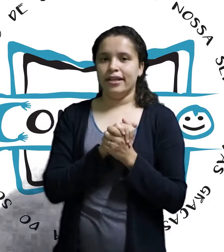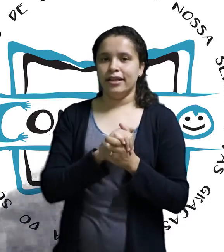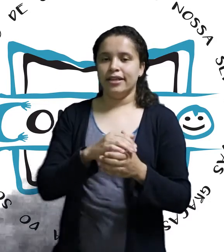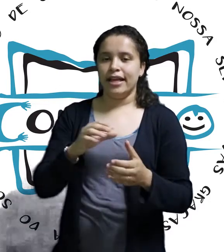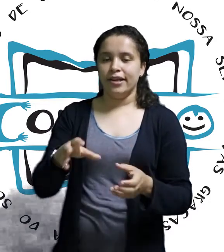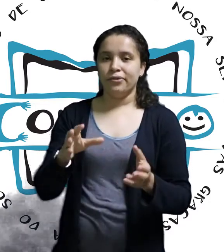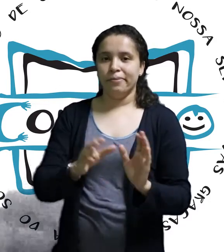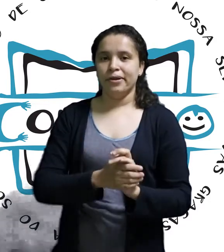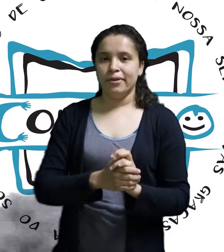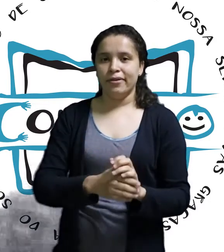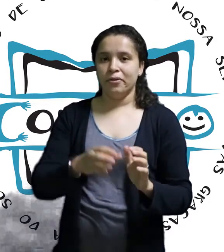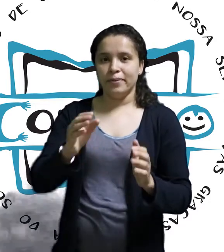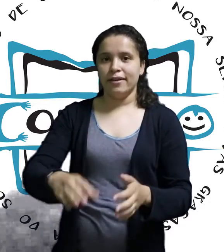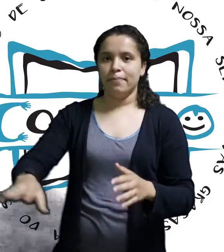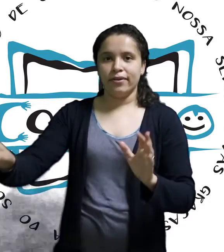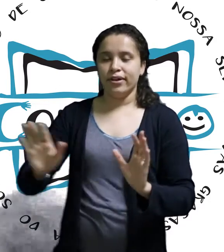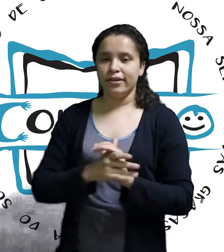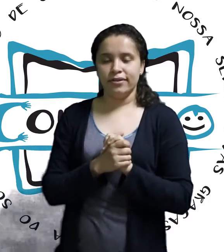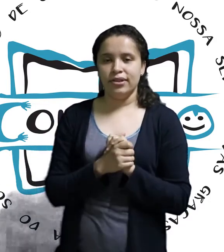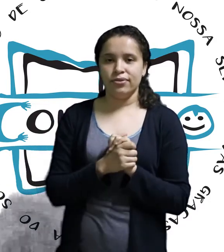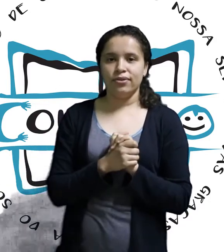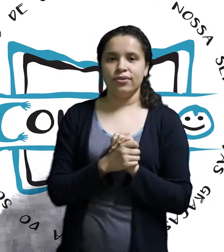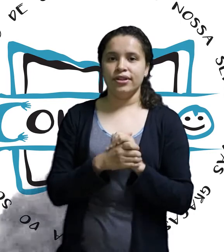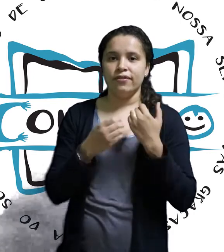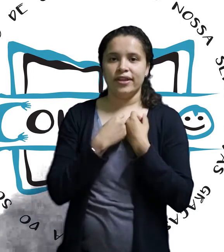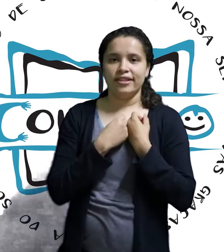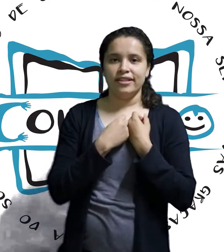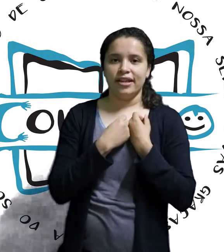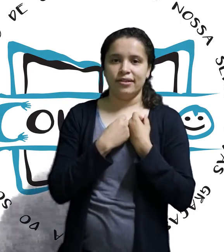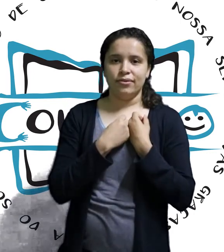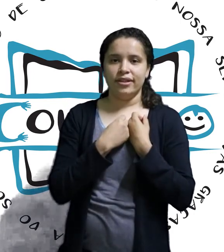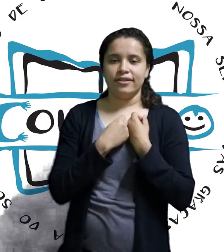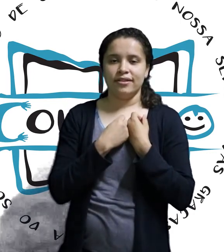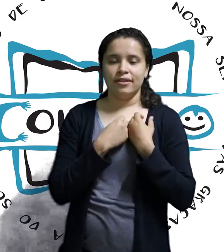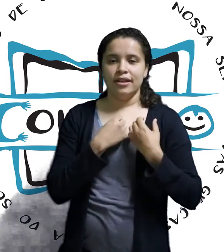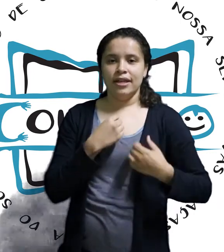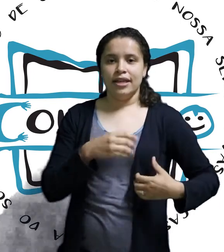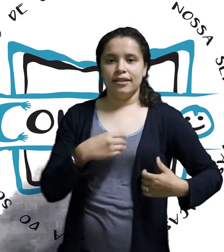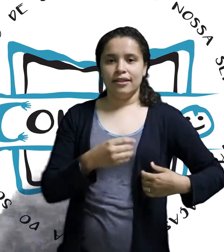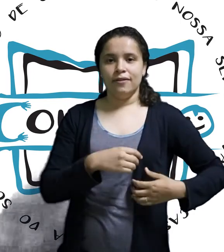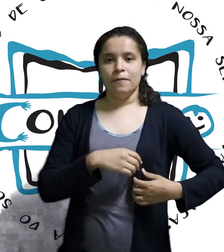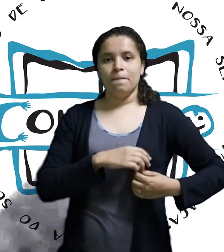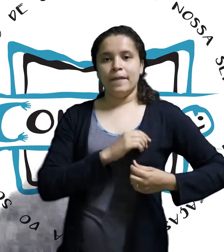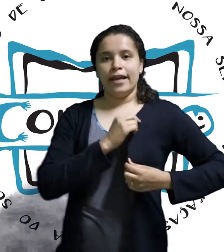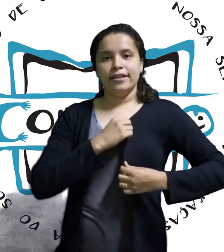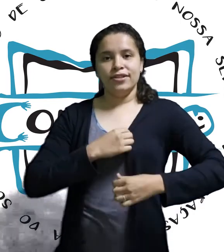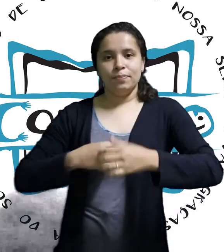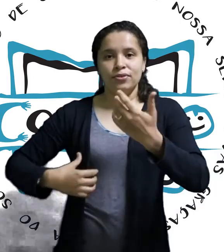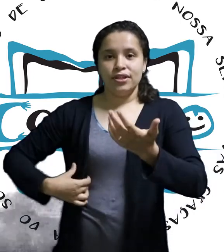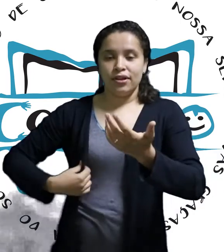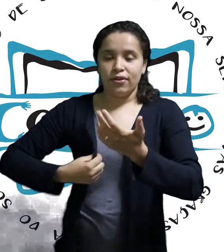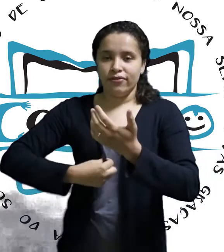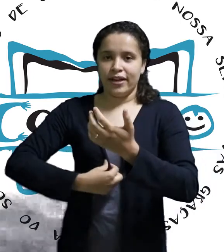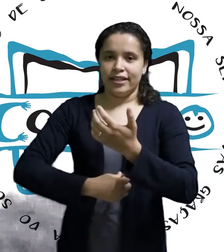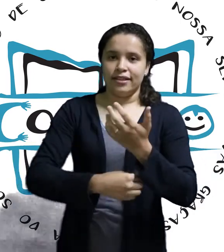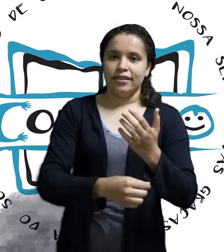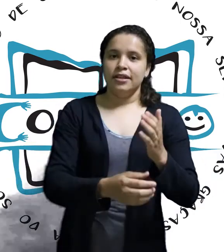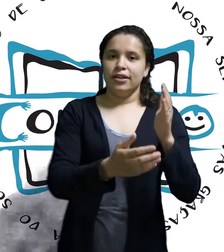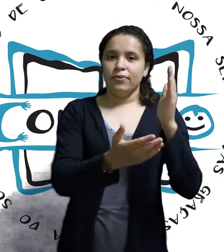ele. E aí, eu comprei uma roupa e ele pegou e usou. E eu fiquei chateada por isso. Então, é esse tipo de conversa. Então,